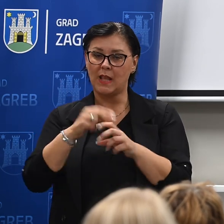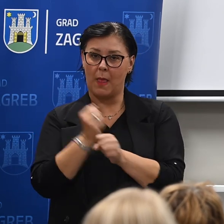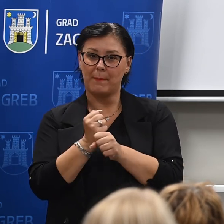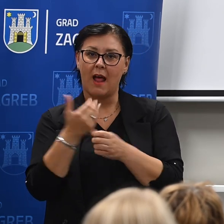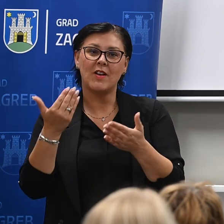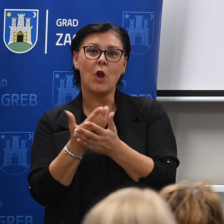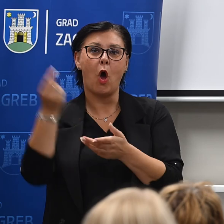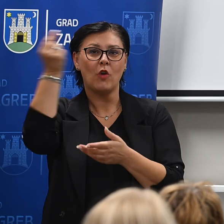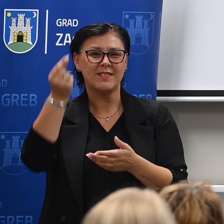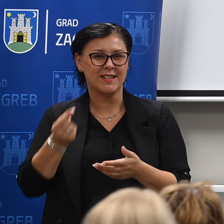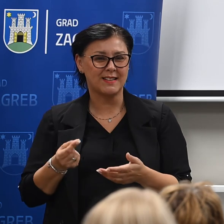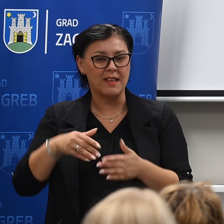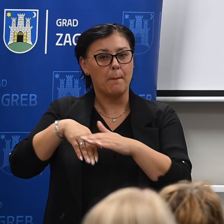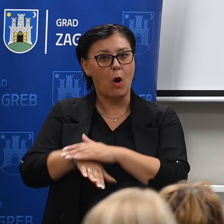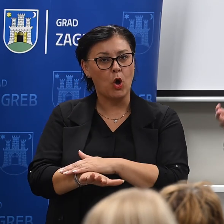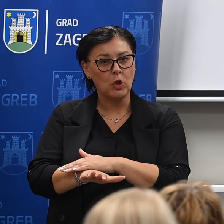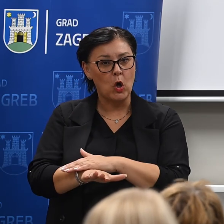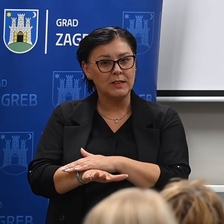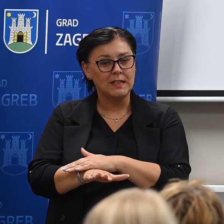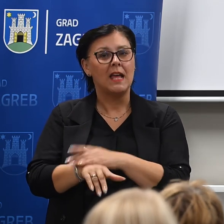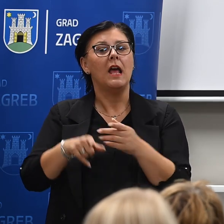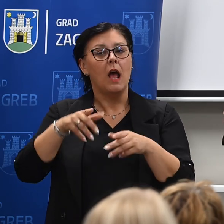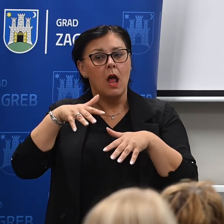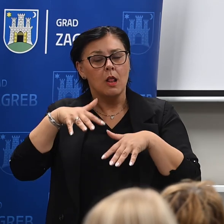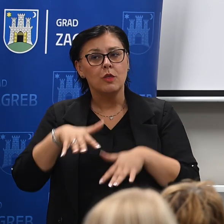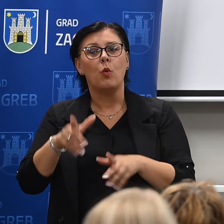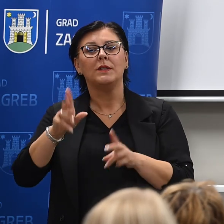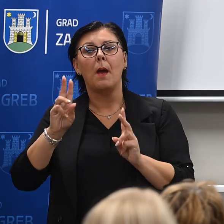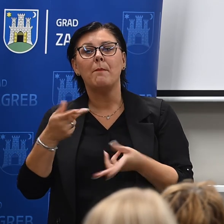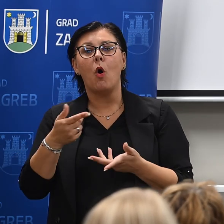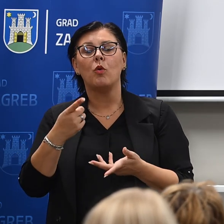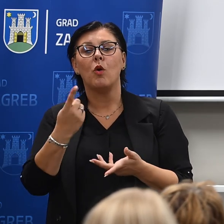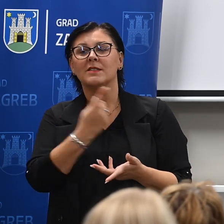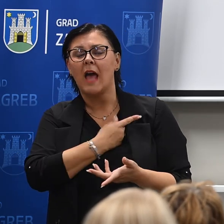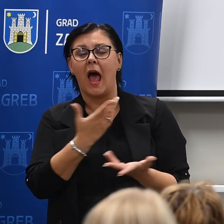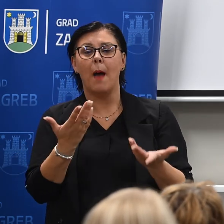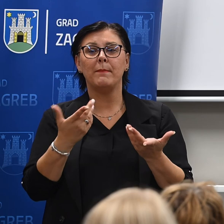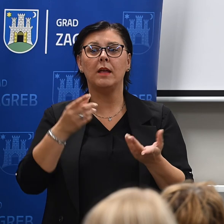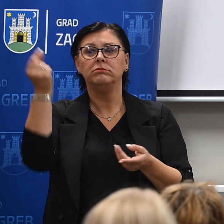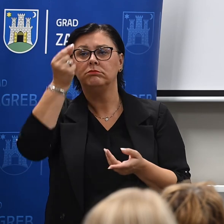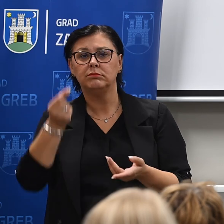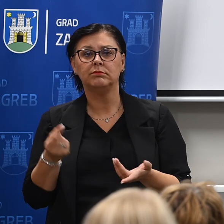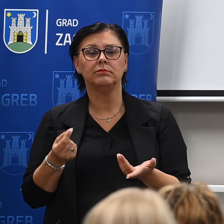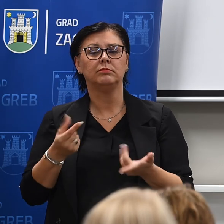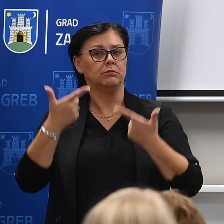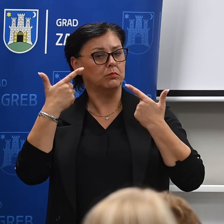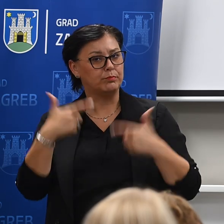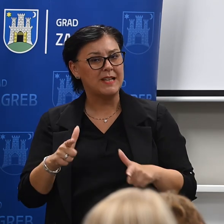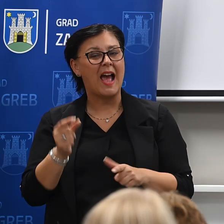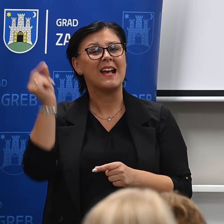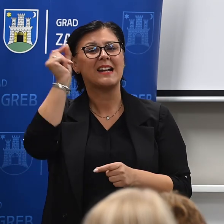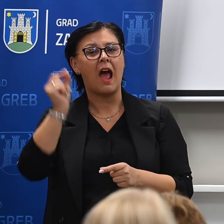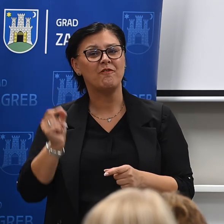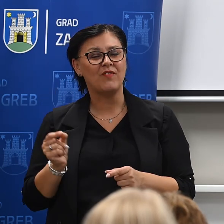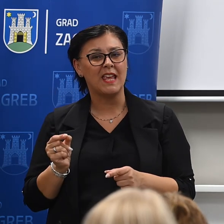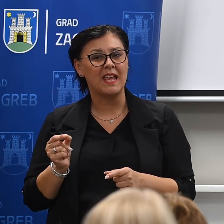Znači, ajmo reći, davat ćemo prostor za street art scenu, za legalne grafite koji će nisu grafiti nego